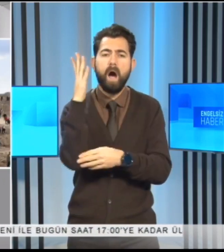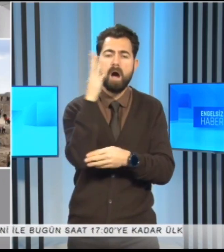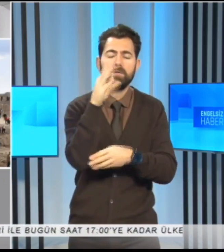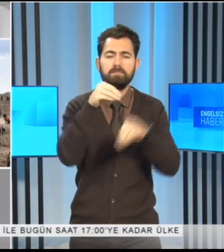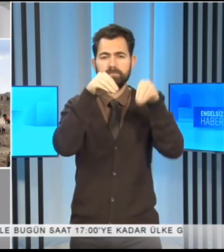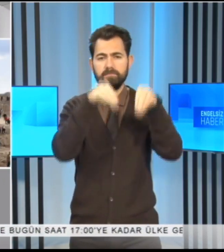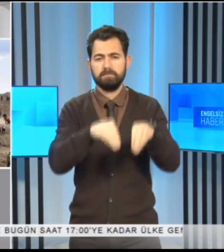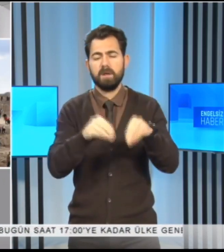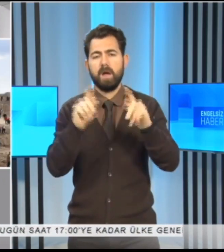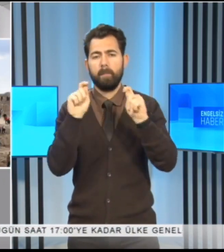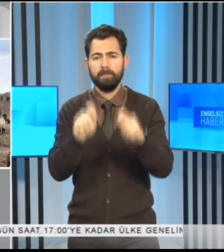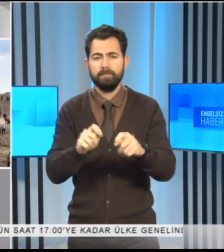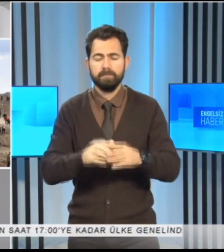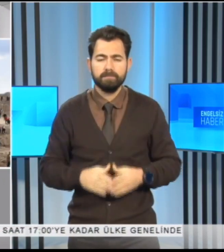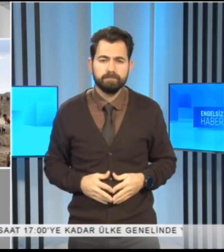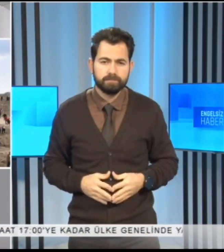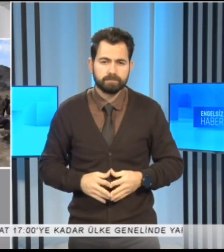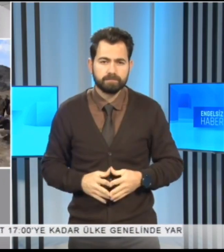gerçekleştirildi.